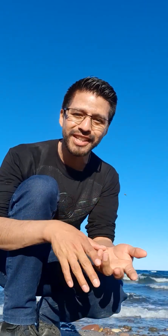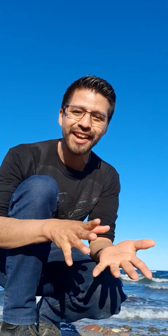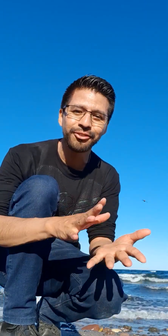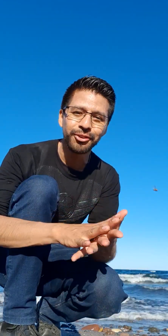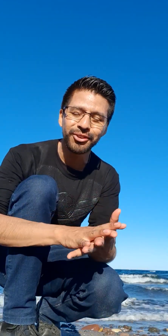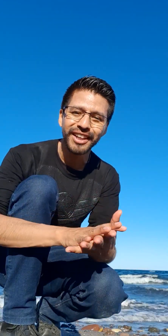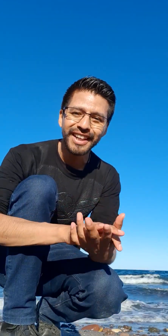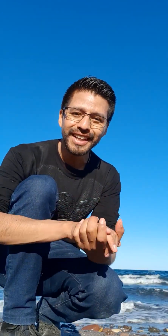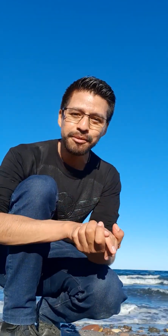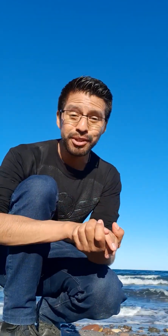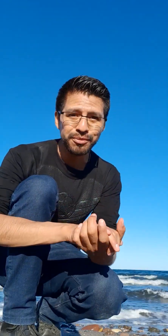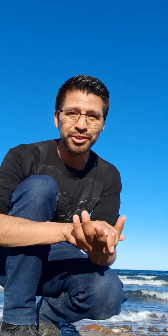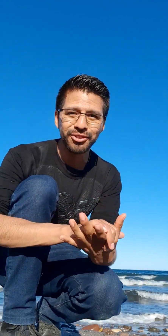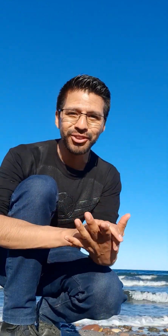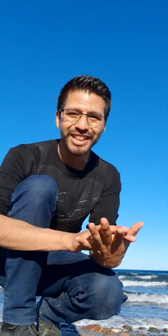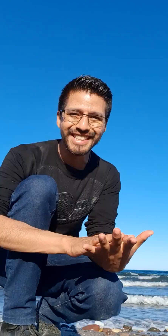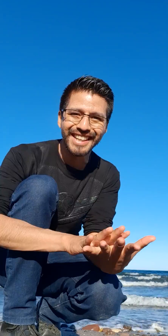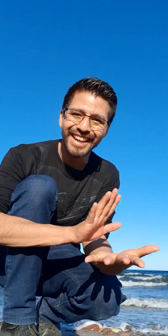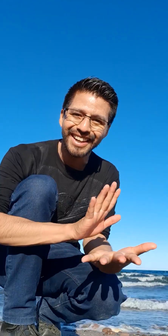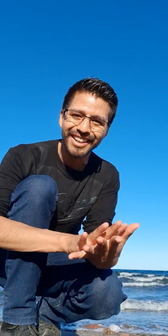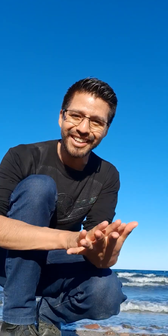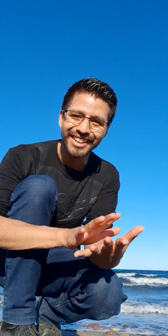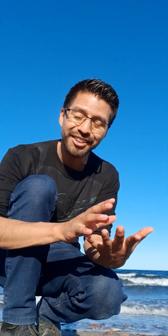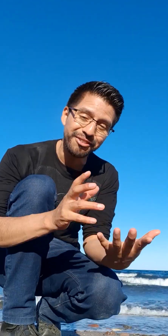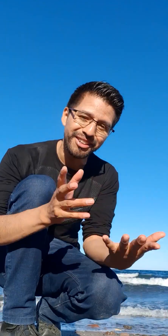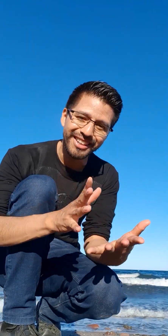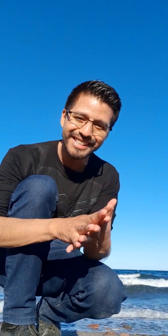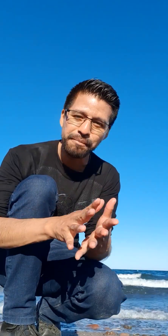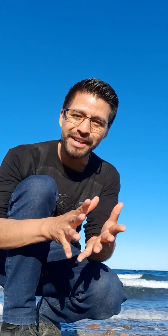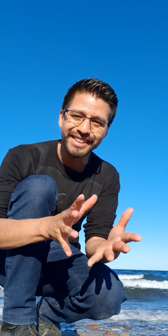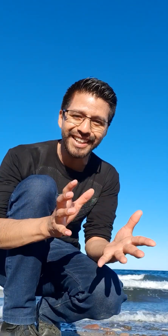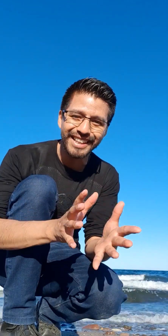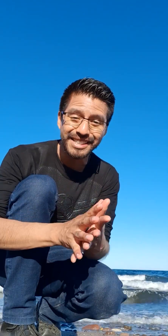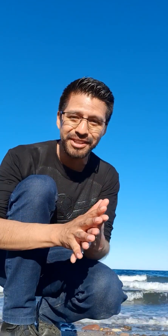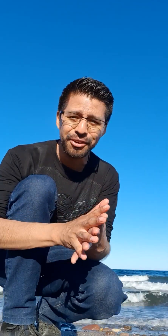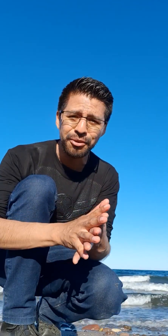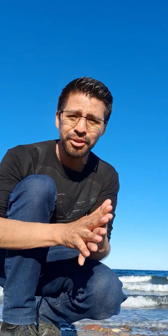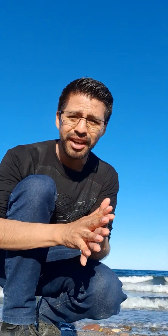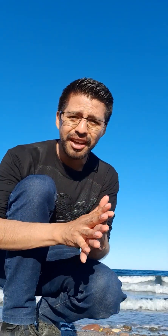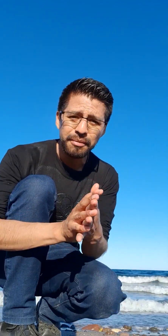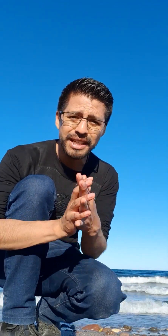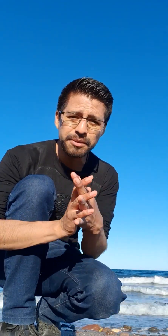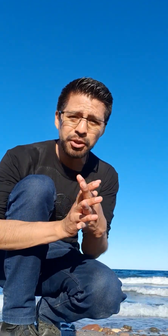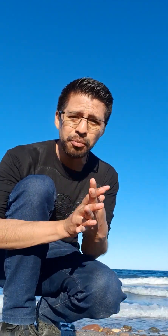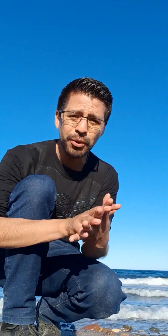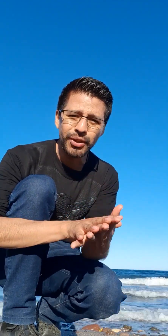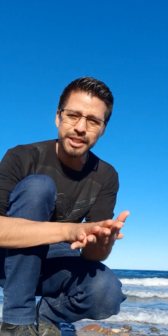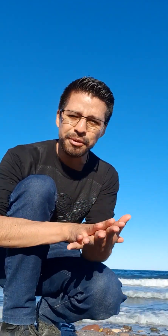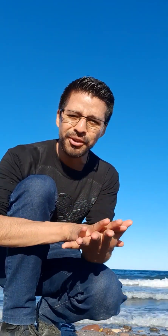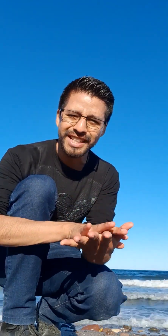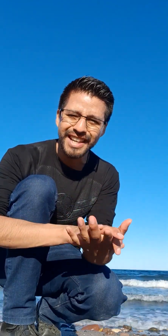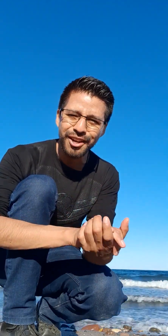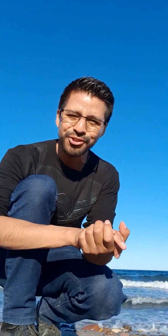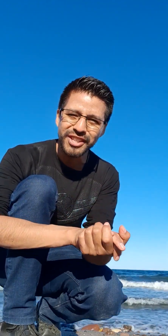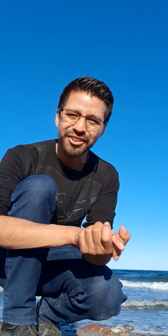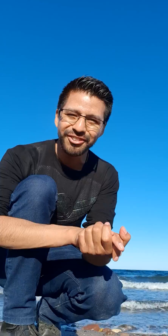enseñándolo. Y pues bueno, con esta parte, este video les pido por hoy. Espero les haya gustado